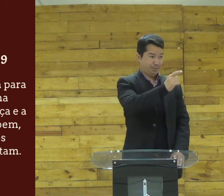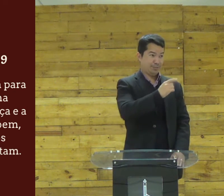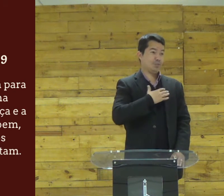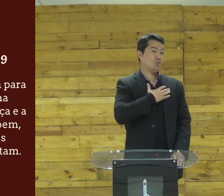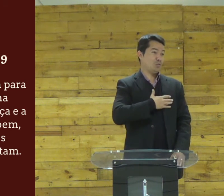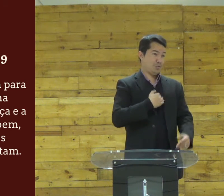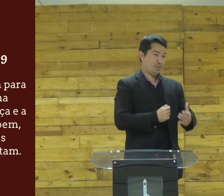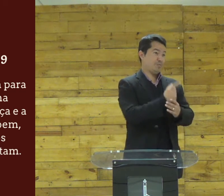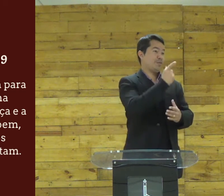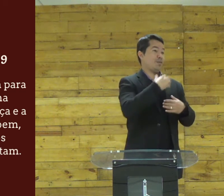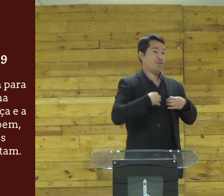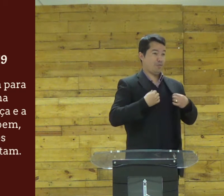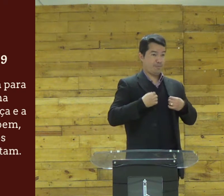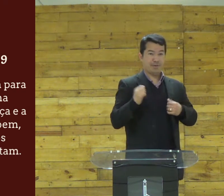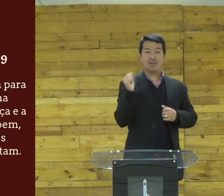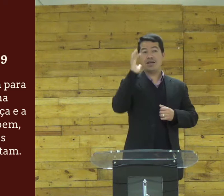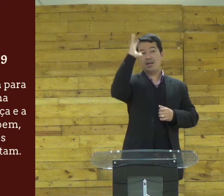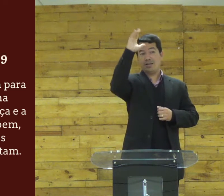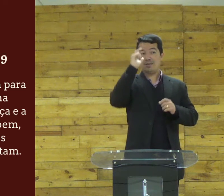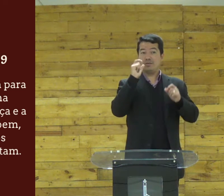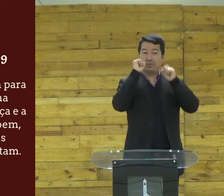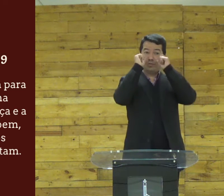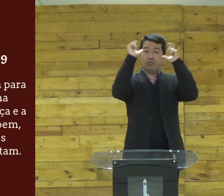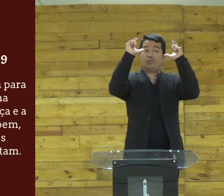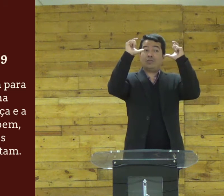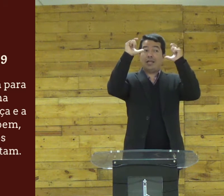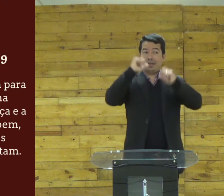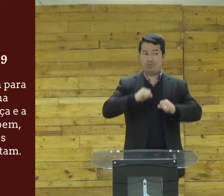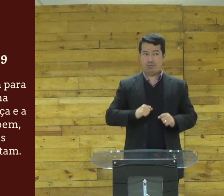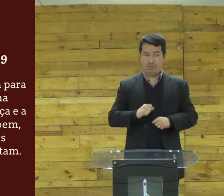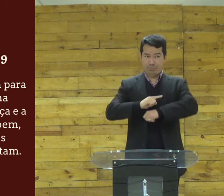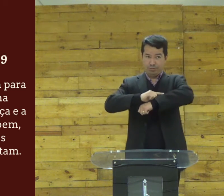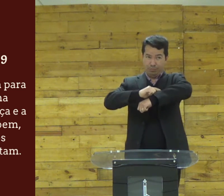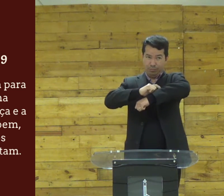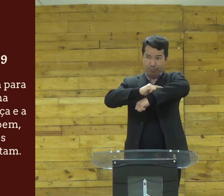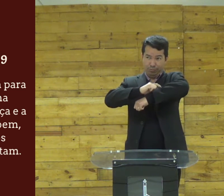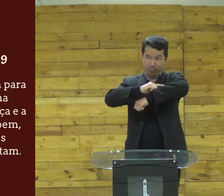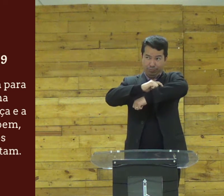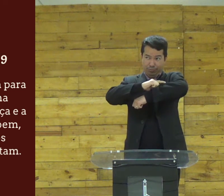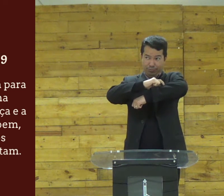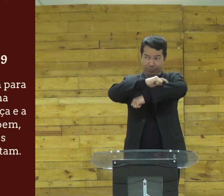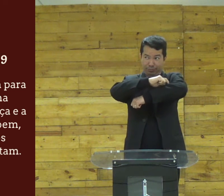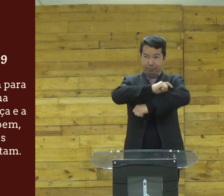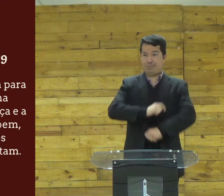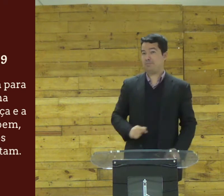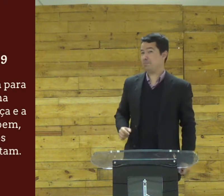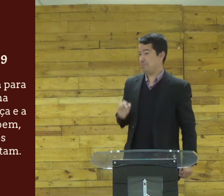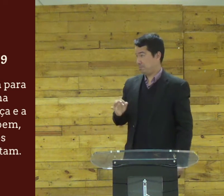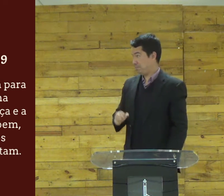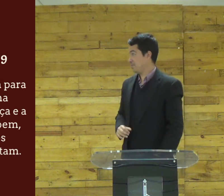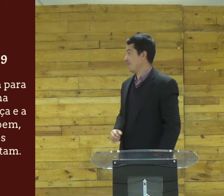se você gosta de comprar roupas caras fica de olho nesse bicho né